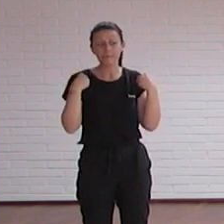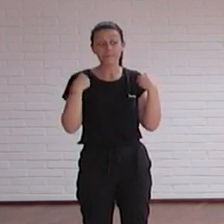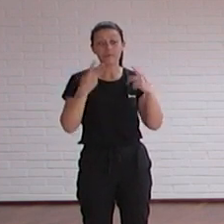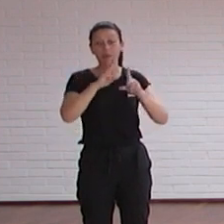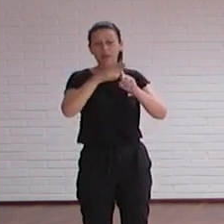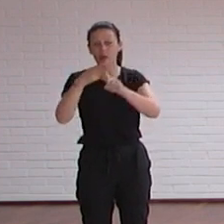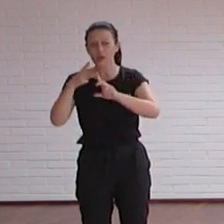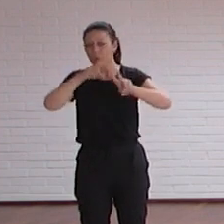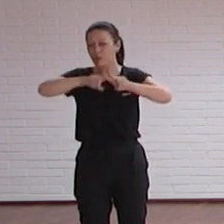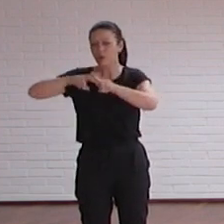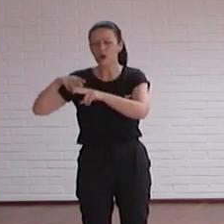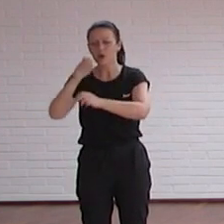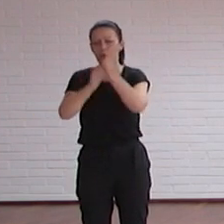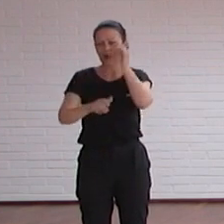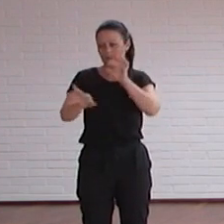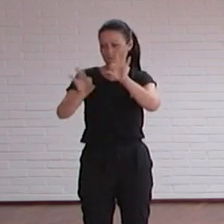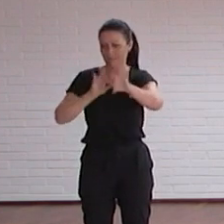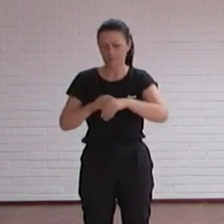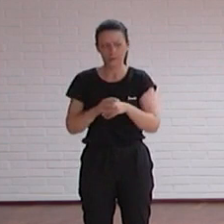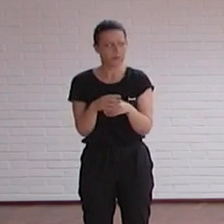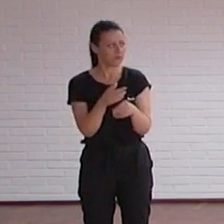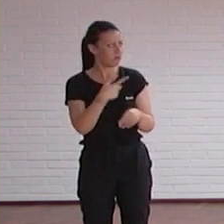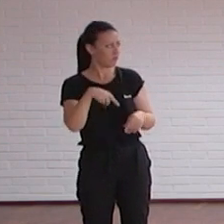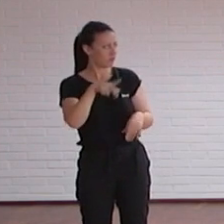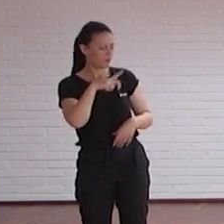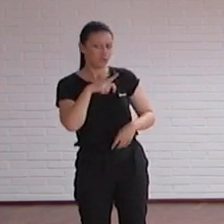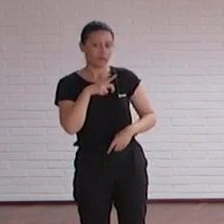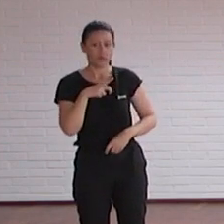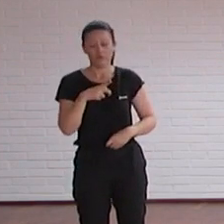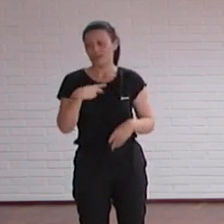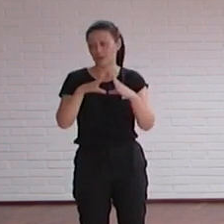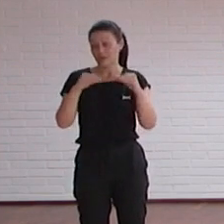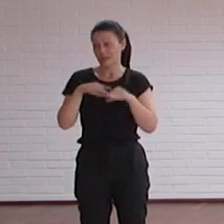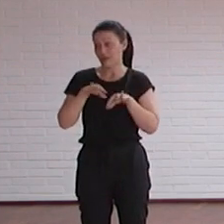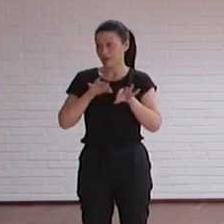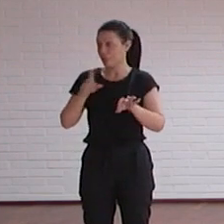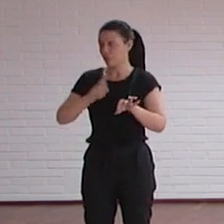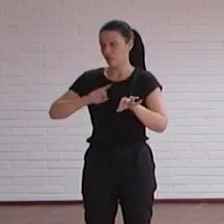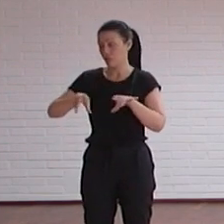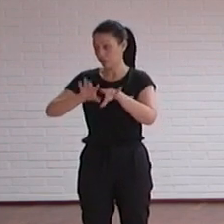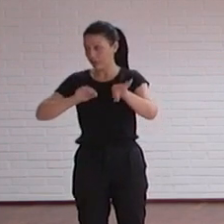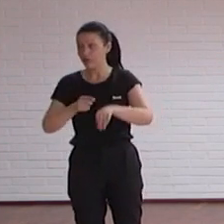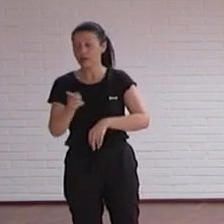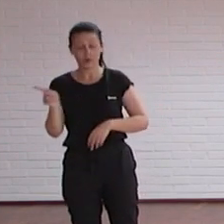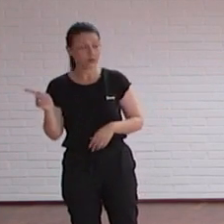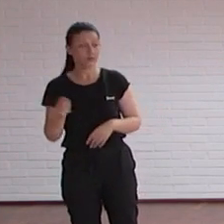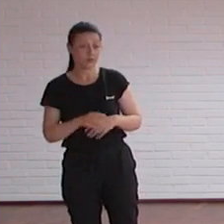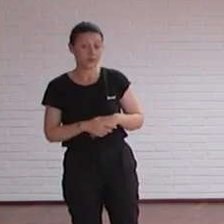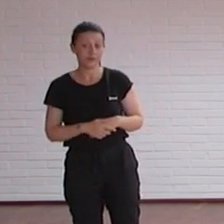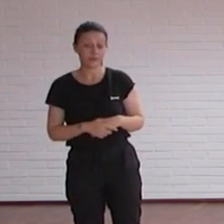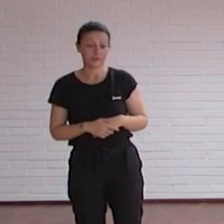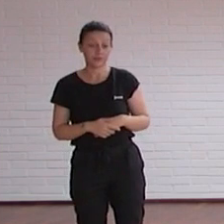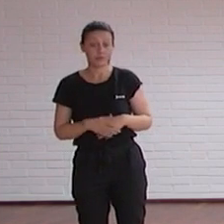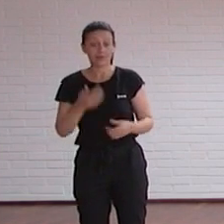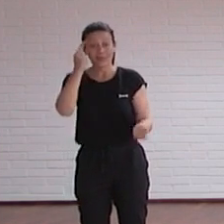evaluar. Es decir, que no es decisión de nuestra universidad sino que lo deciden ellos y